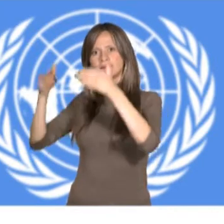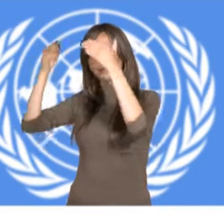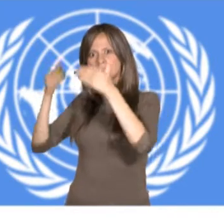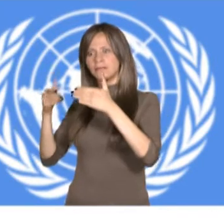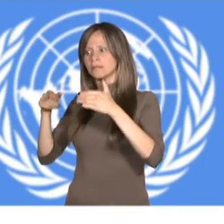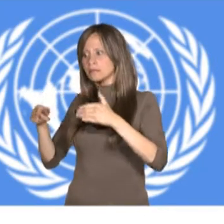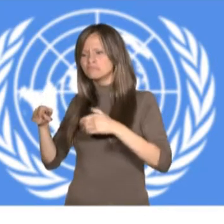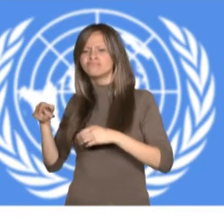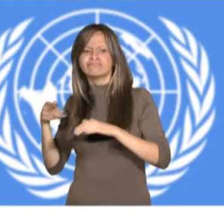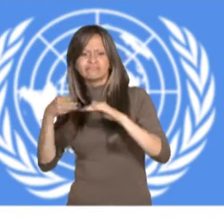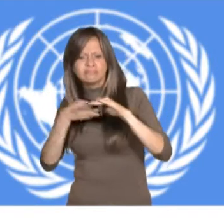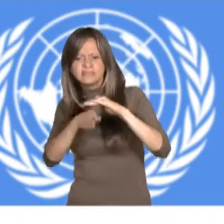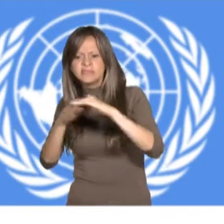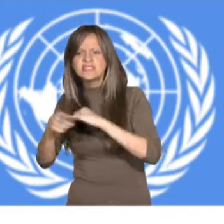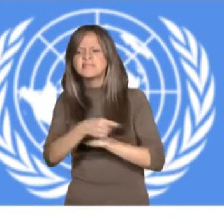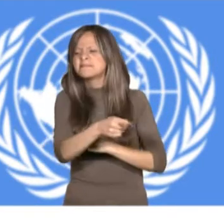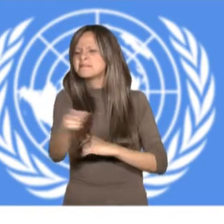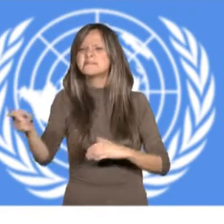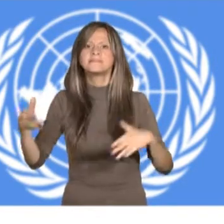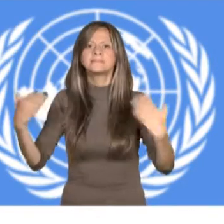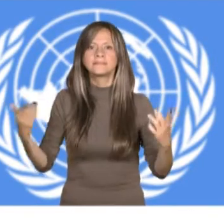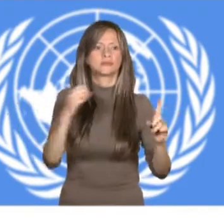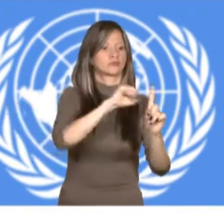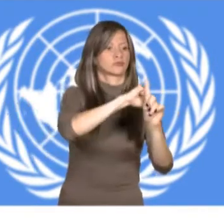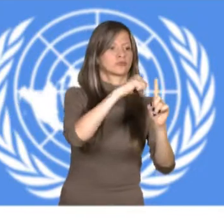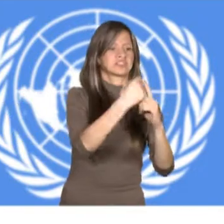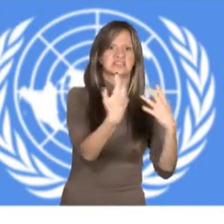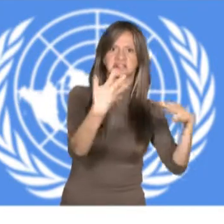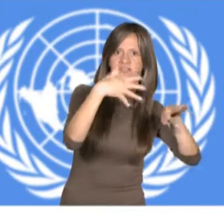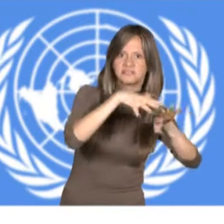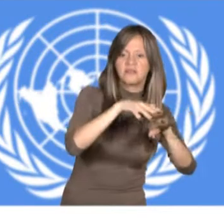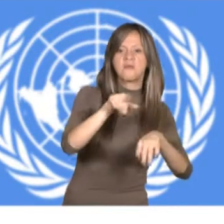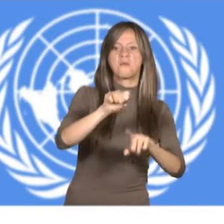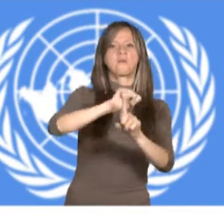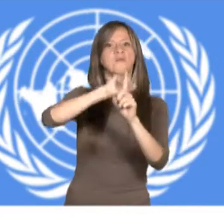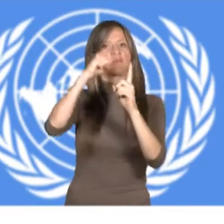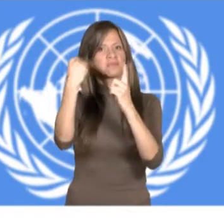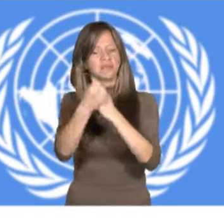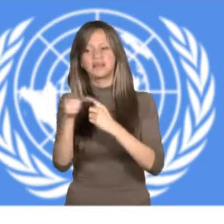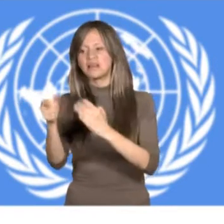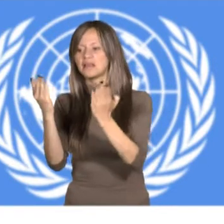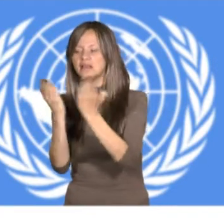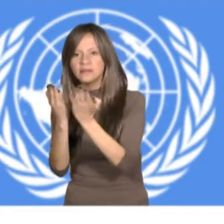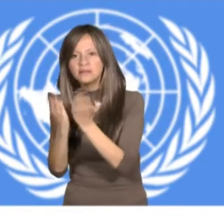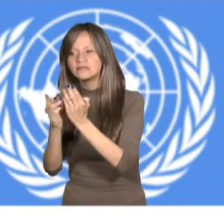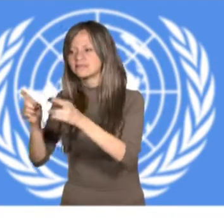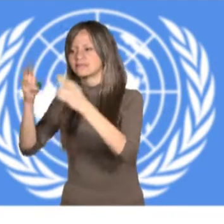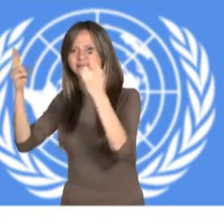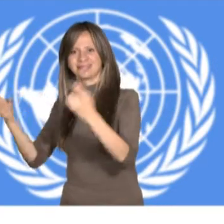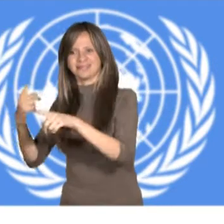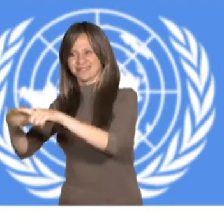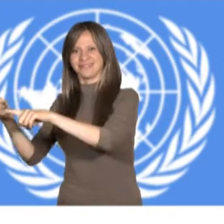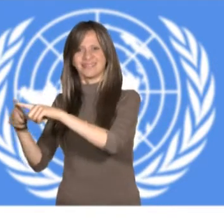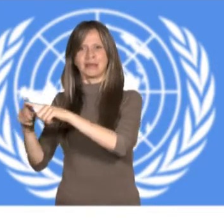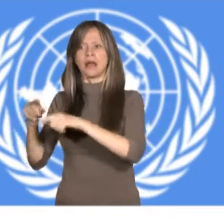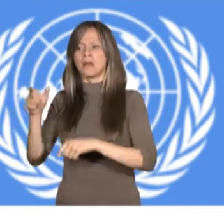efectivas y pertinentes, incluso mediante el apoyo de personas que se hallen en las mismas circunstancias, para que las personas con